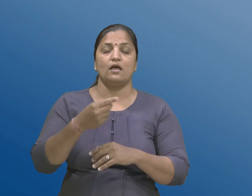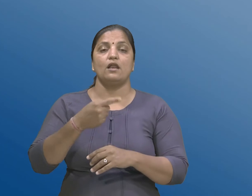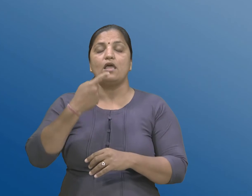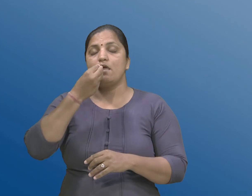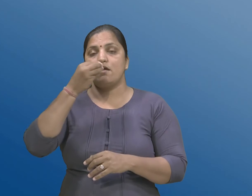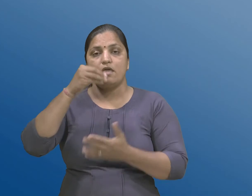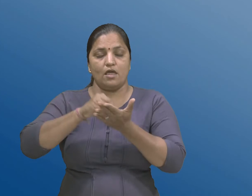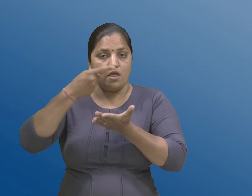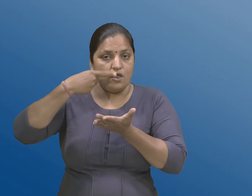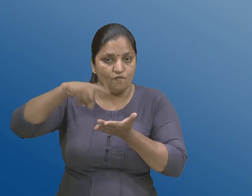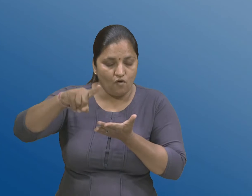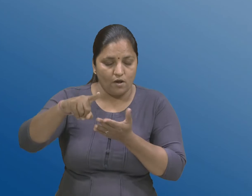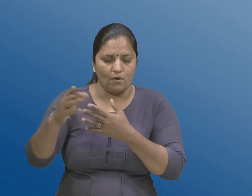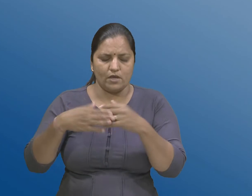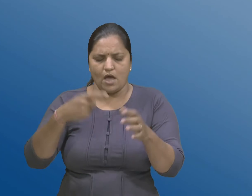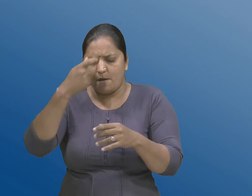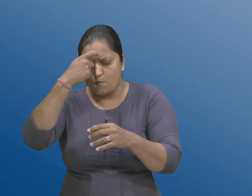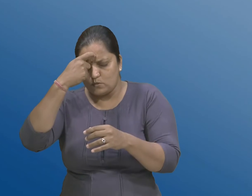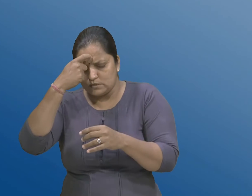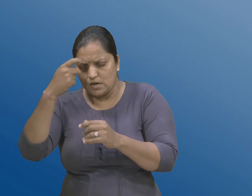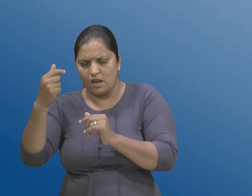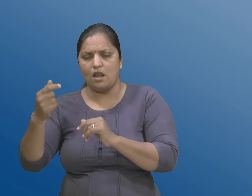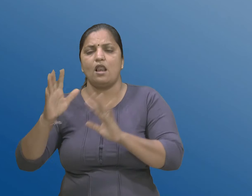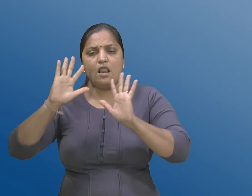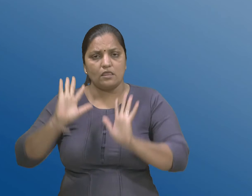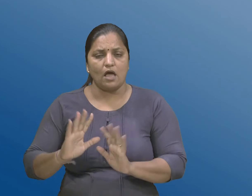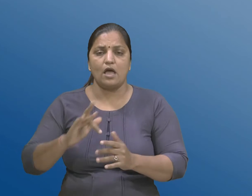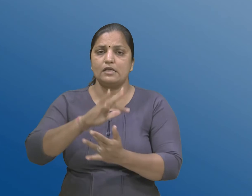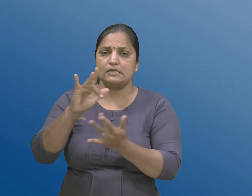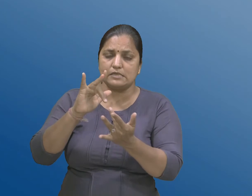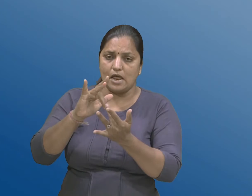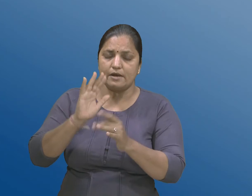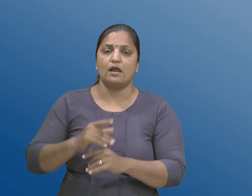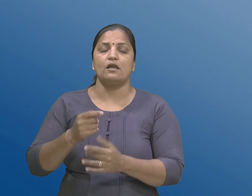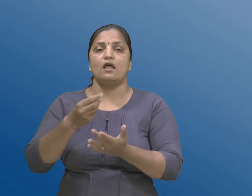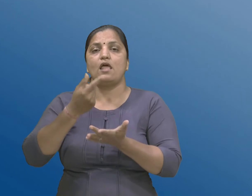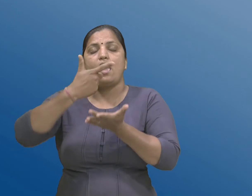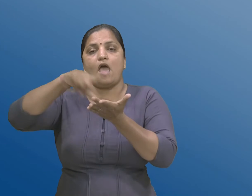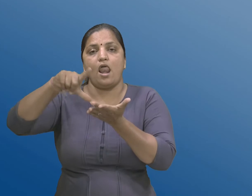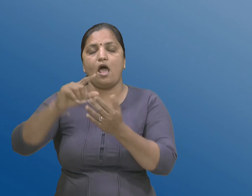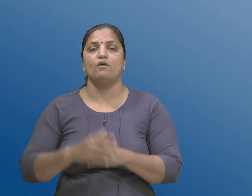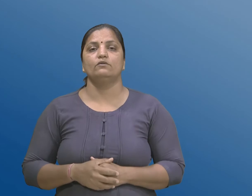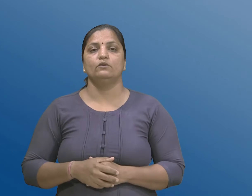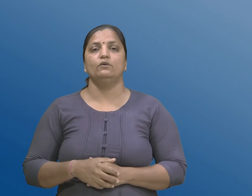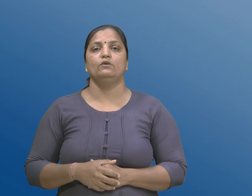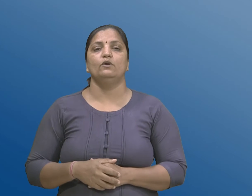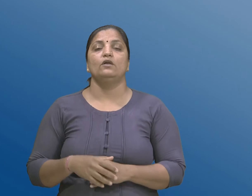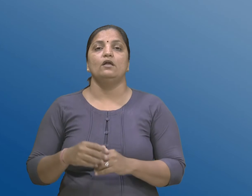कोई अडचन के मुश्केली उभी थाय तो केंद्र सरकार आदेश्ती सत्तावार गैजेट मां प्रकाशित करीने